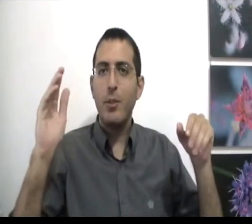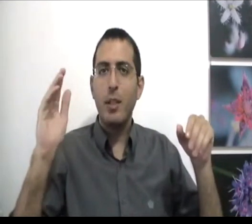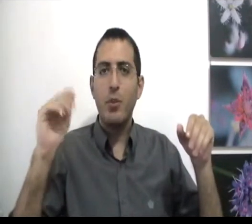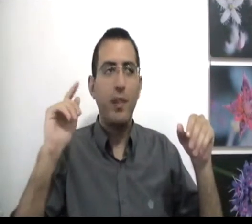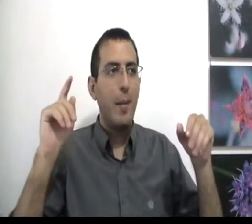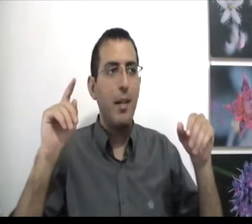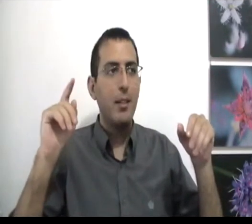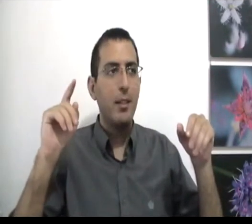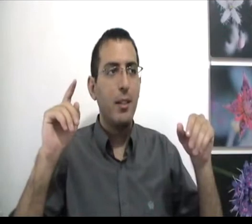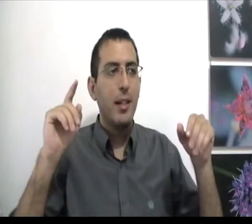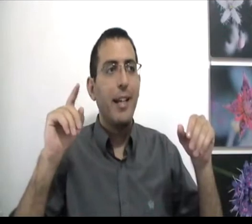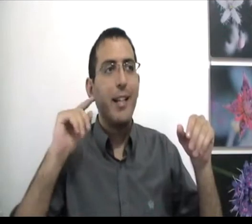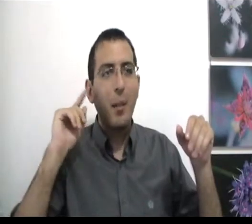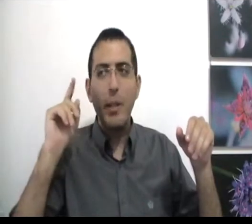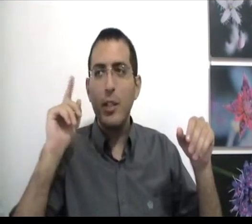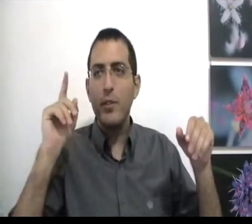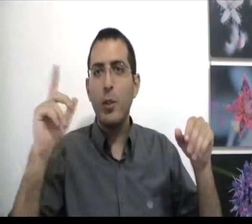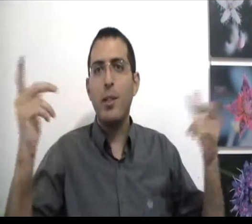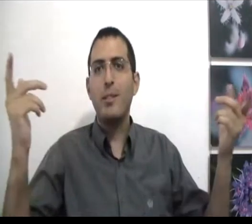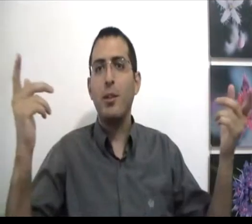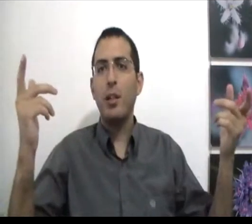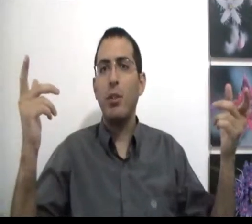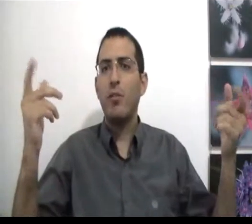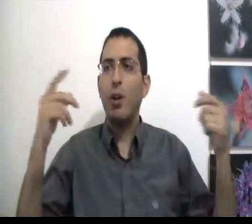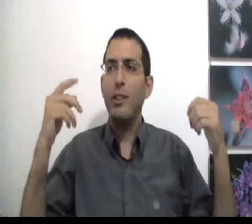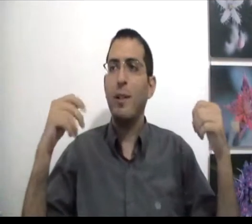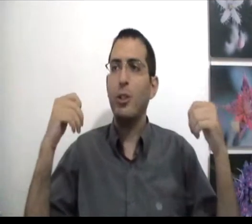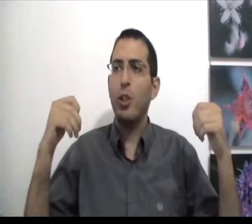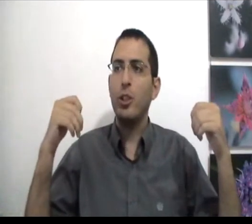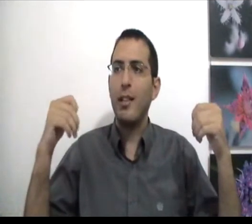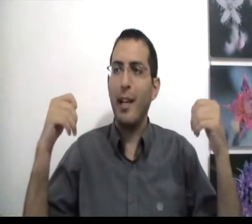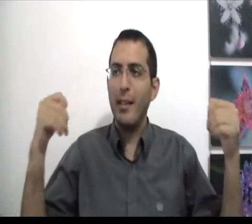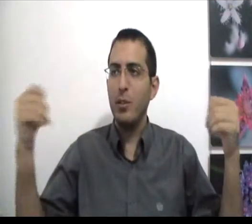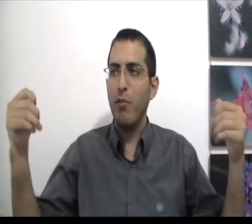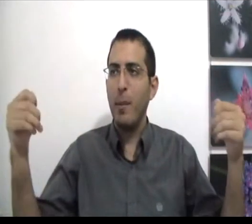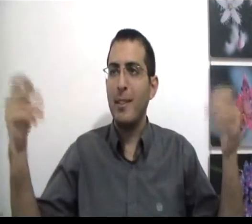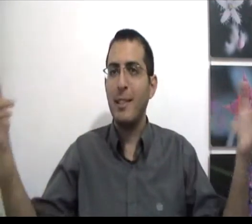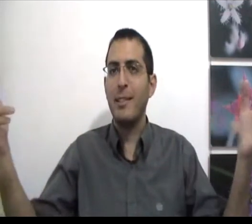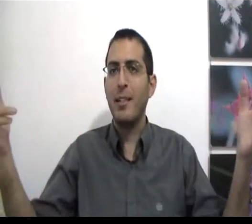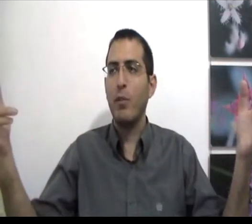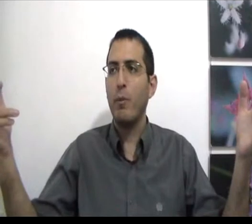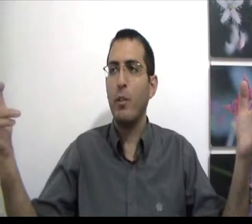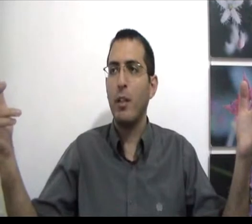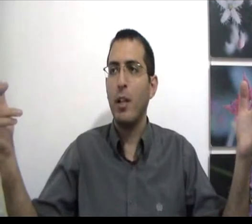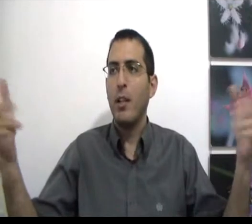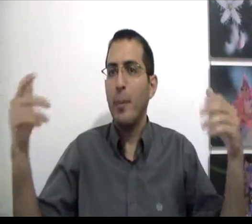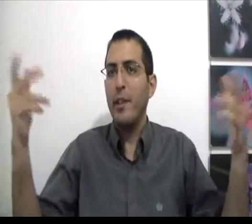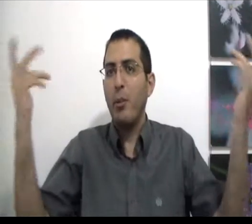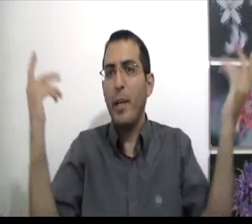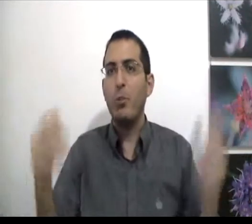יותר טוב, למה? כי תמיד יש אפשרות להשיג יותר טוב כל זמן שלא ישקעת, אין סוף מאמץ להשיג את הטוב ביותר תמיד נתו אומר, אולי הוא